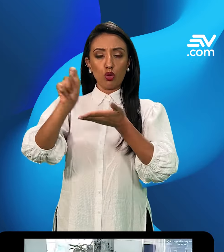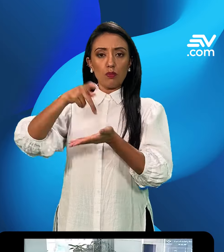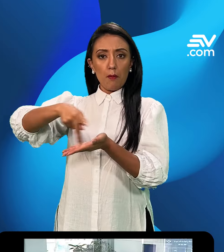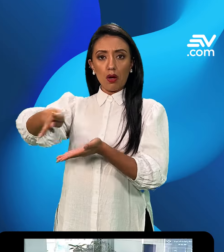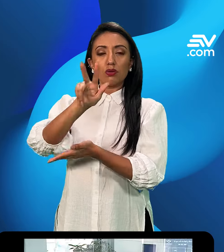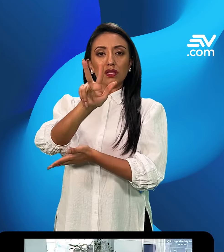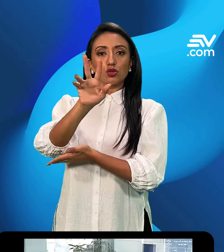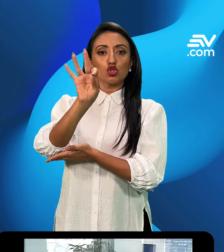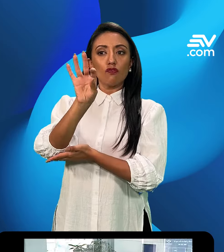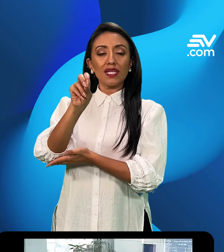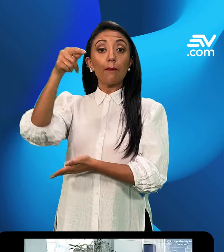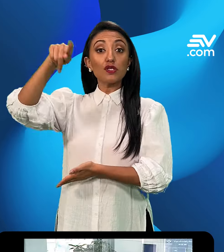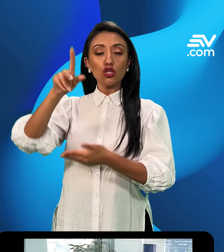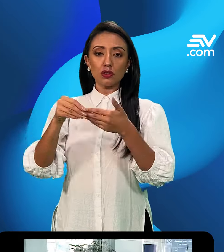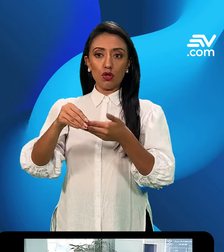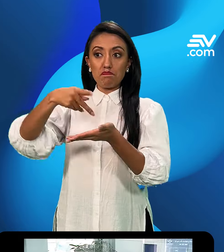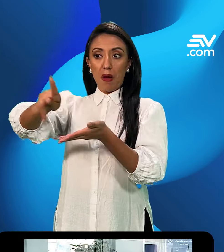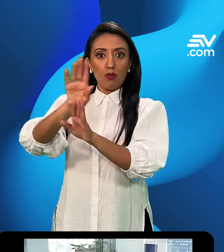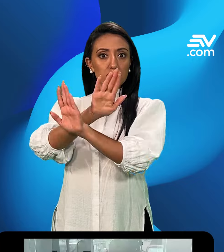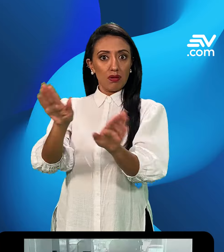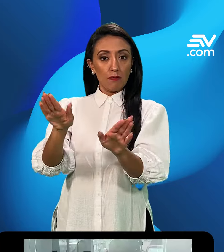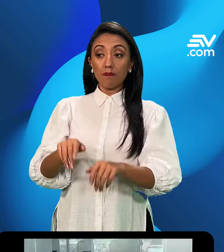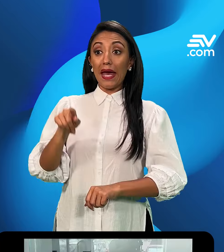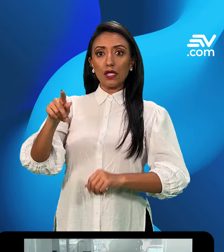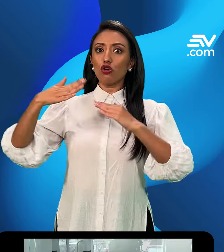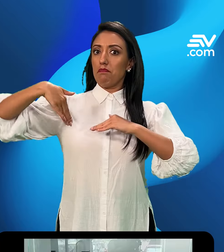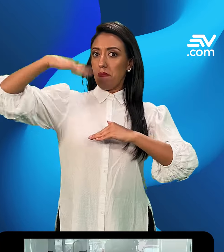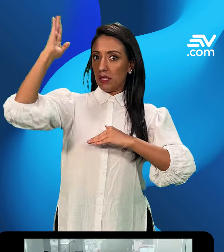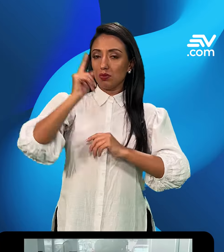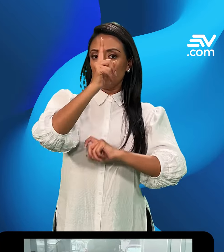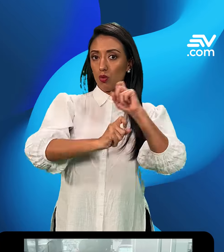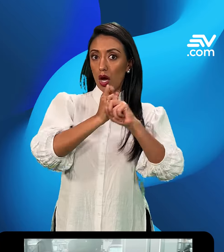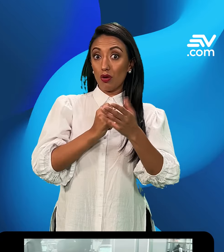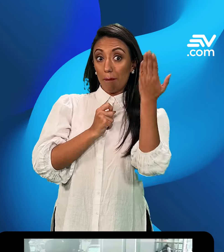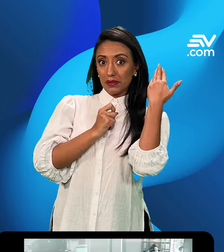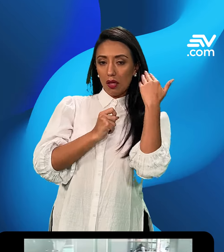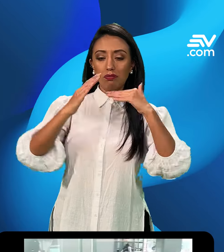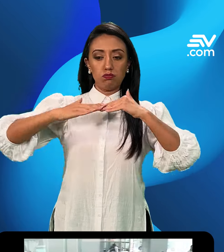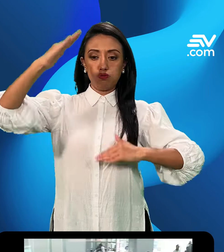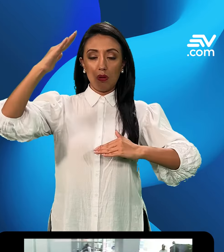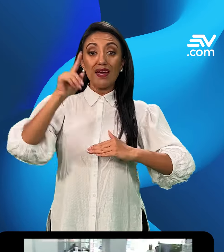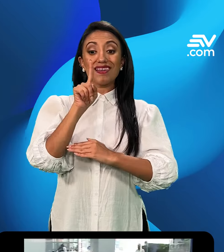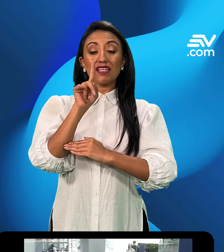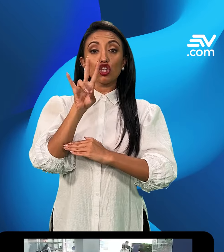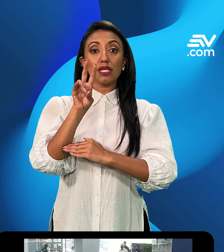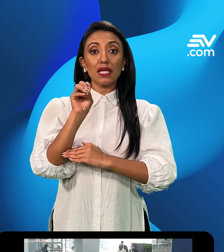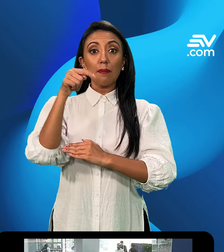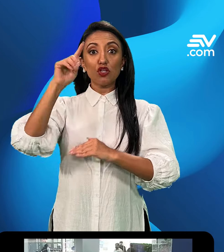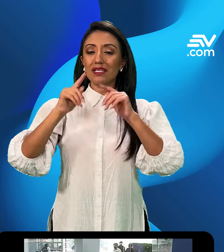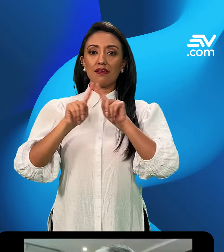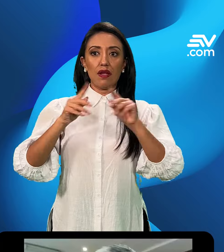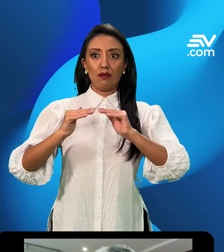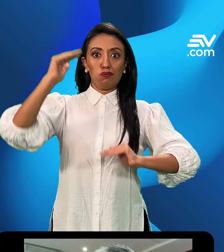pago de 390 millones de dólares. Estas cifras superan a lo devuelto el año pasado en más de 170 millones de